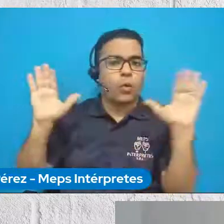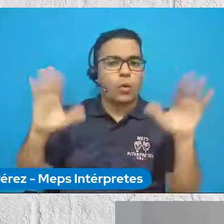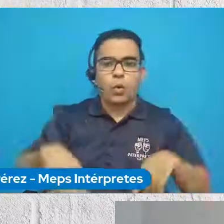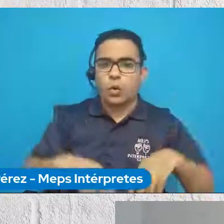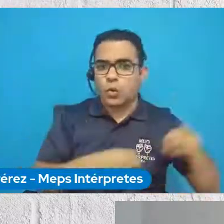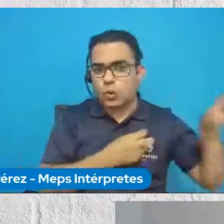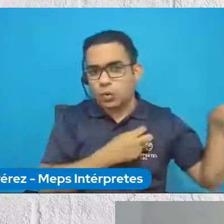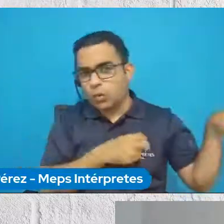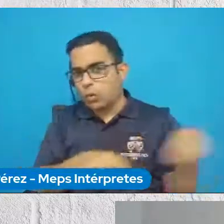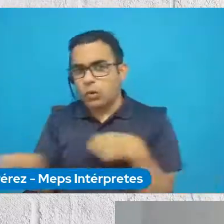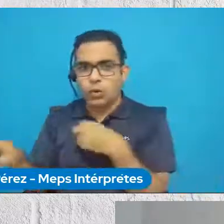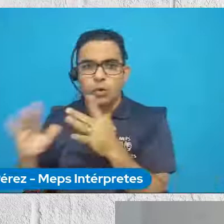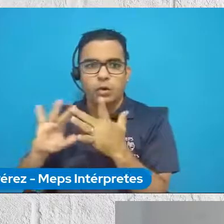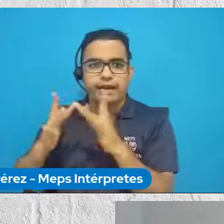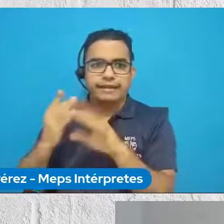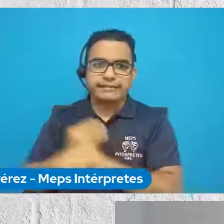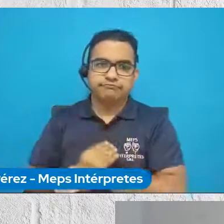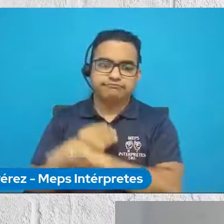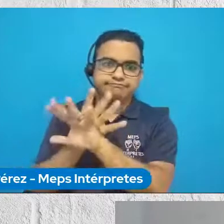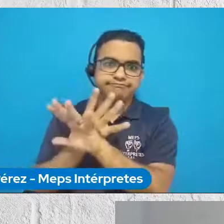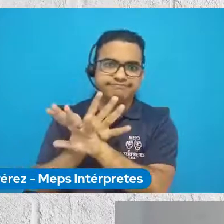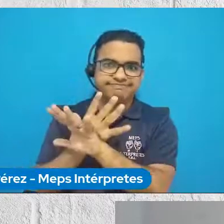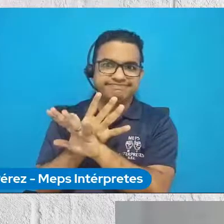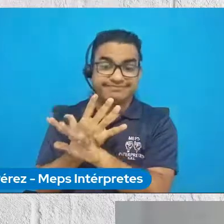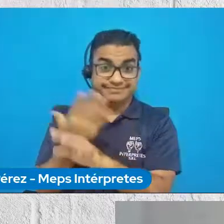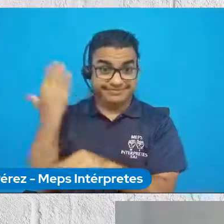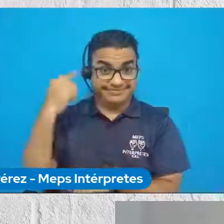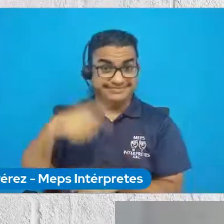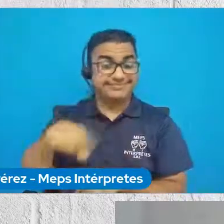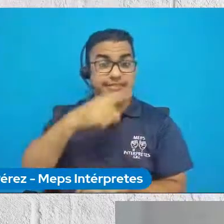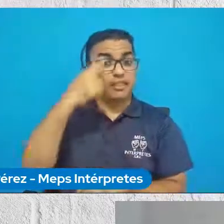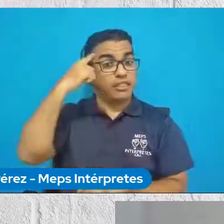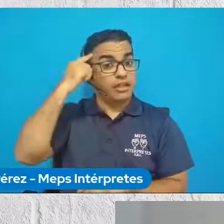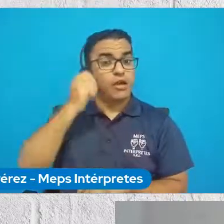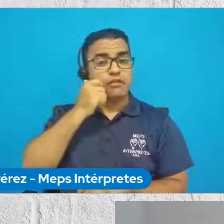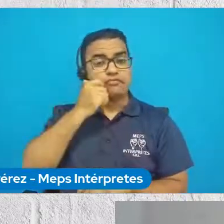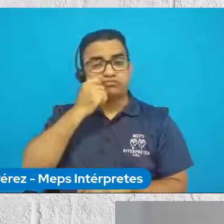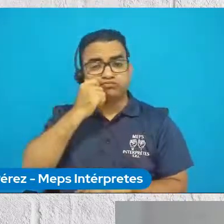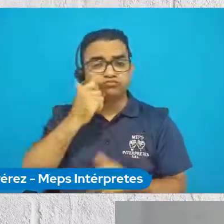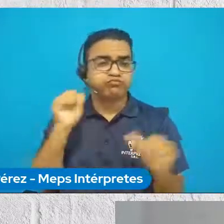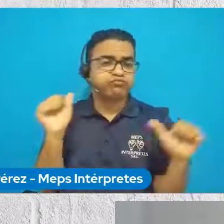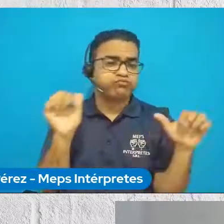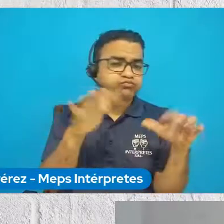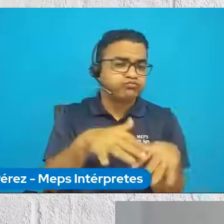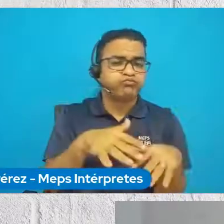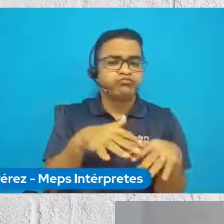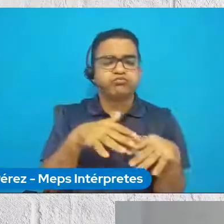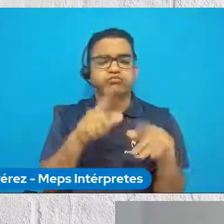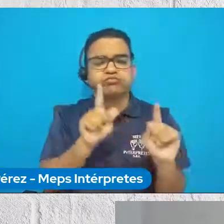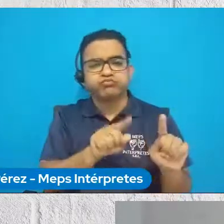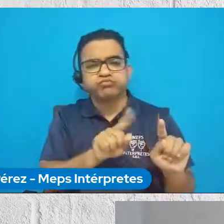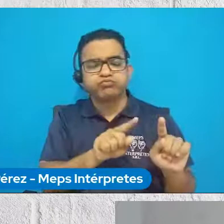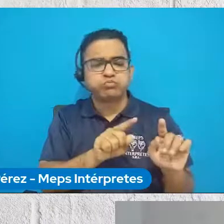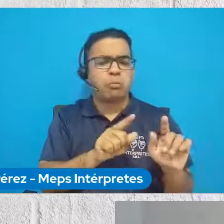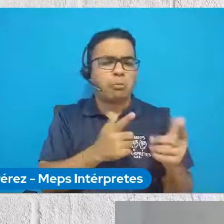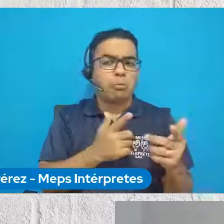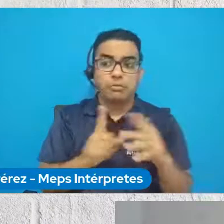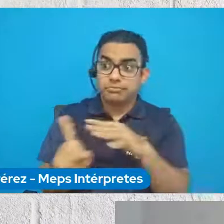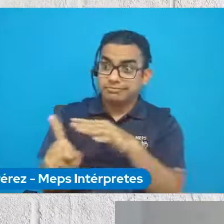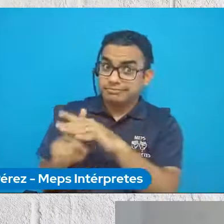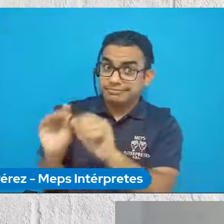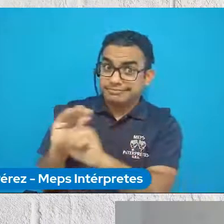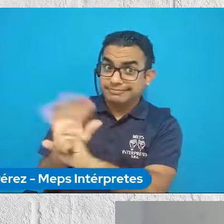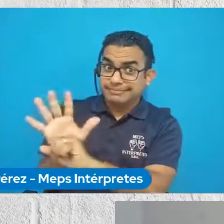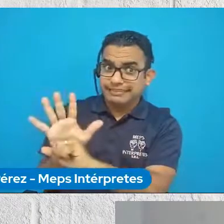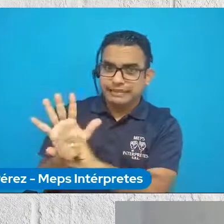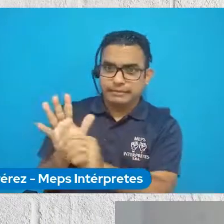Entonces, ¿cómo lo hicieron? Estaban además en contexto, bueno, estamos experimentando un contexto difícil, una crisis